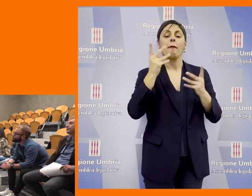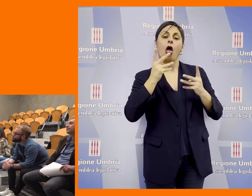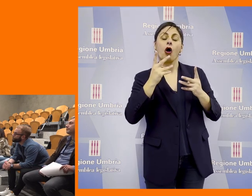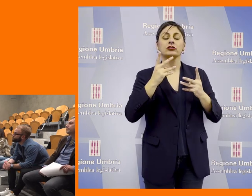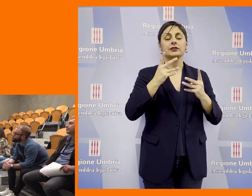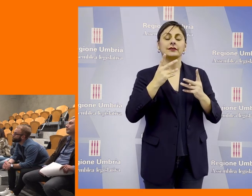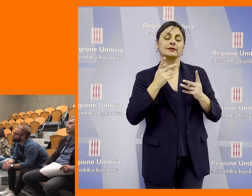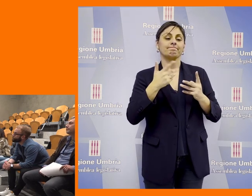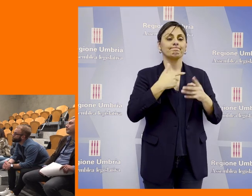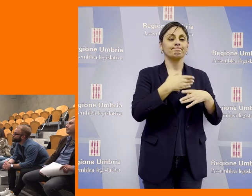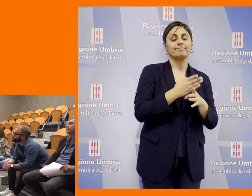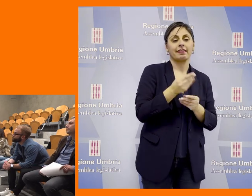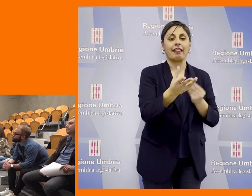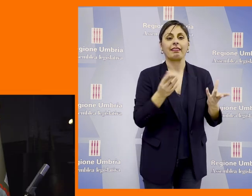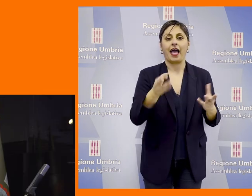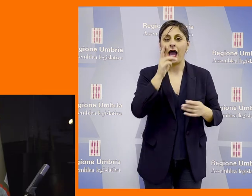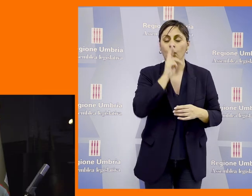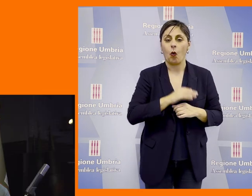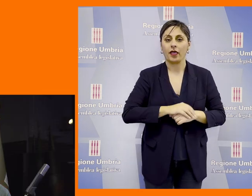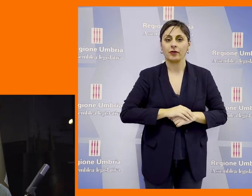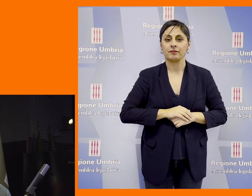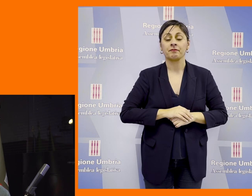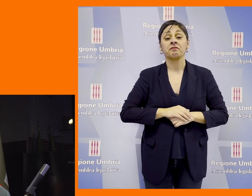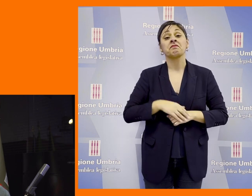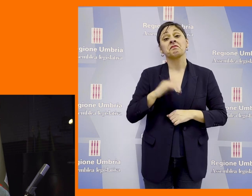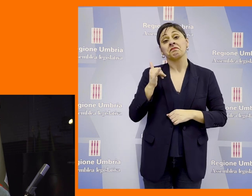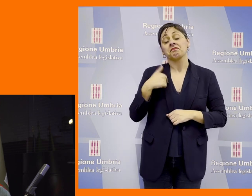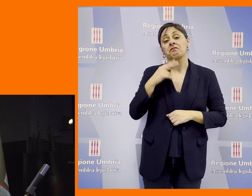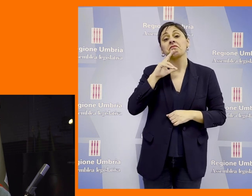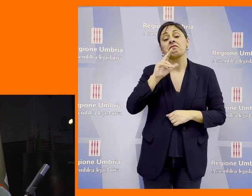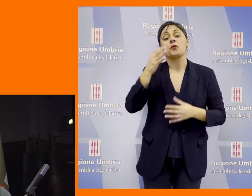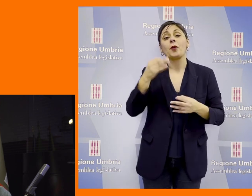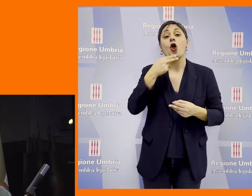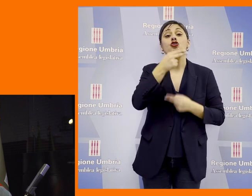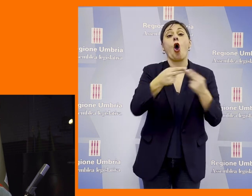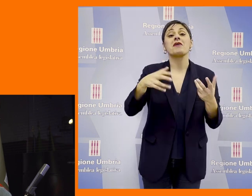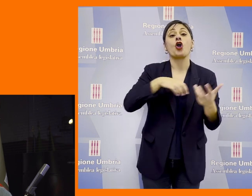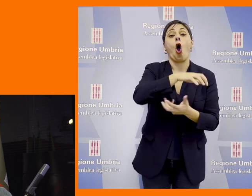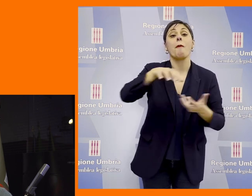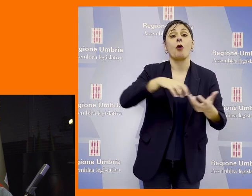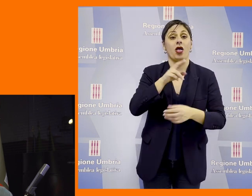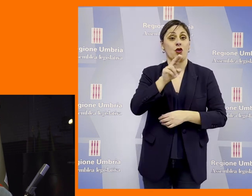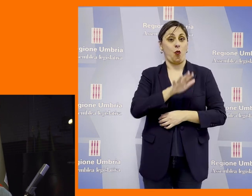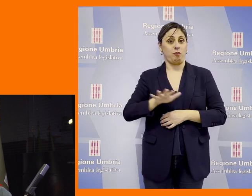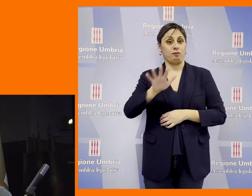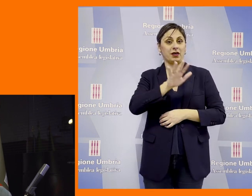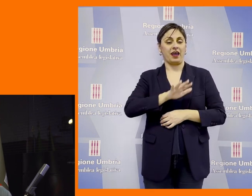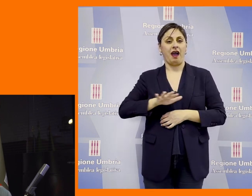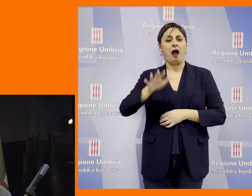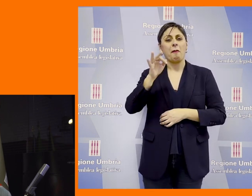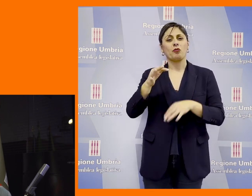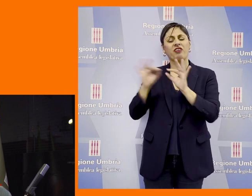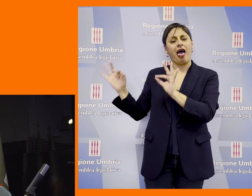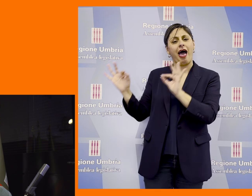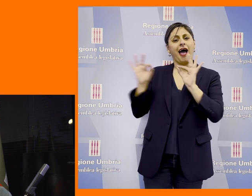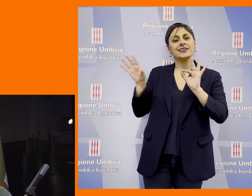in una logica di spartizione Sì, io ho parlato di una nominopoli in Umbria riprendendo